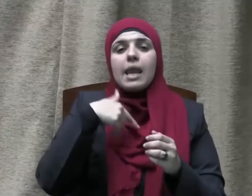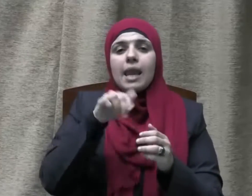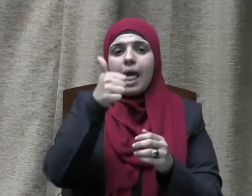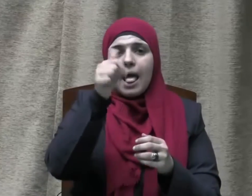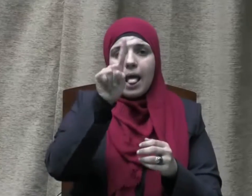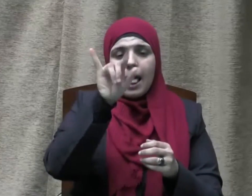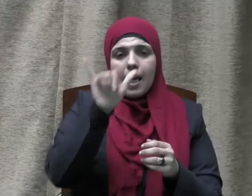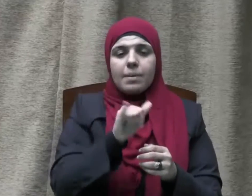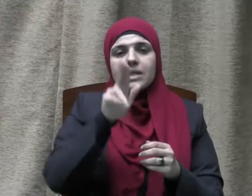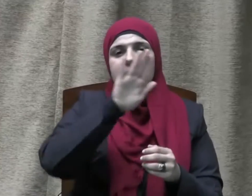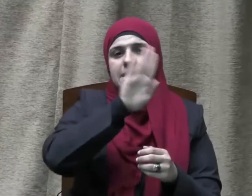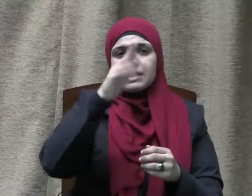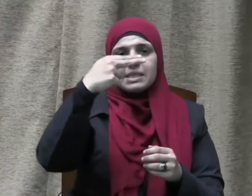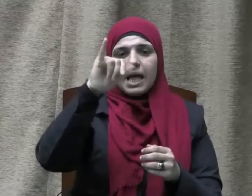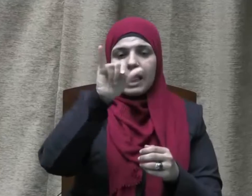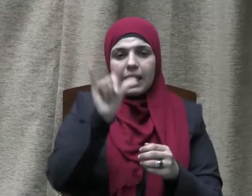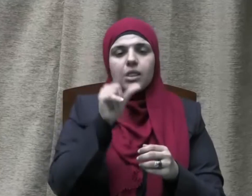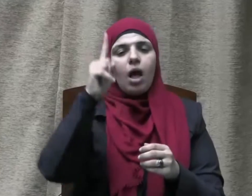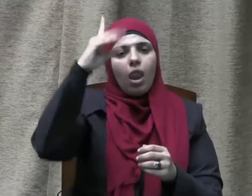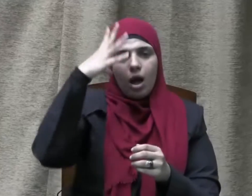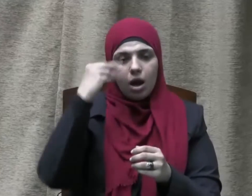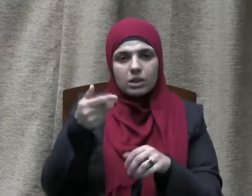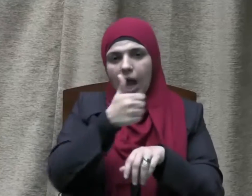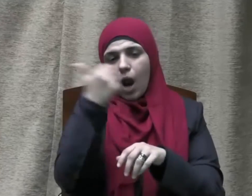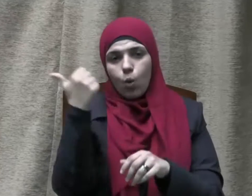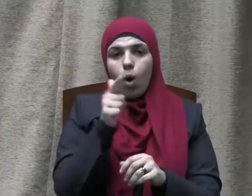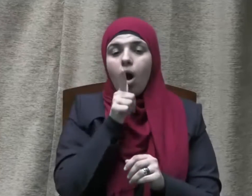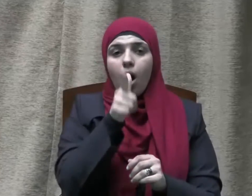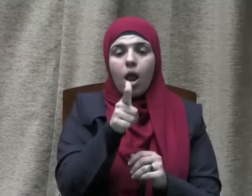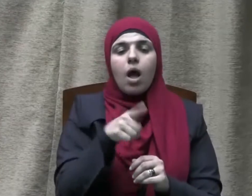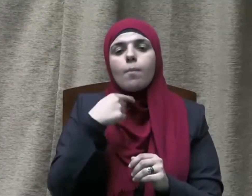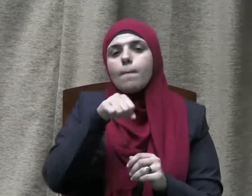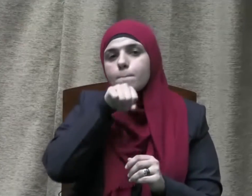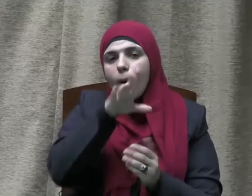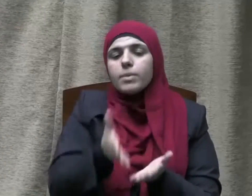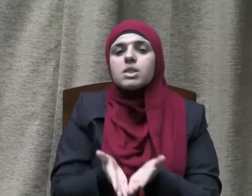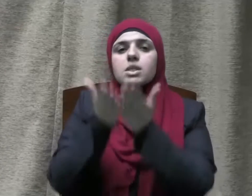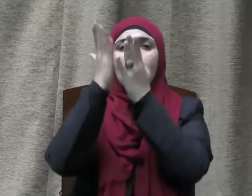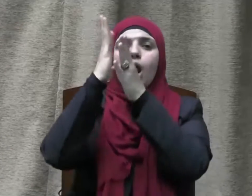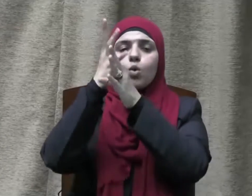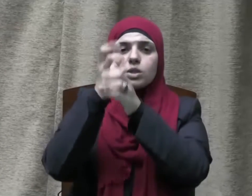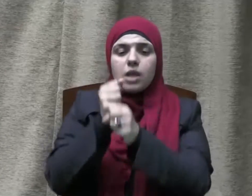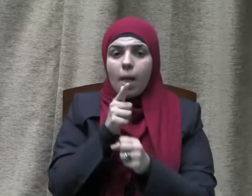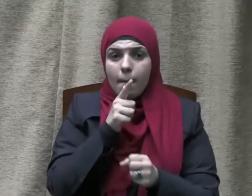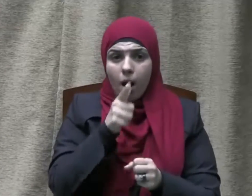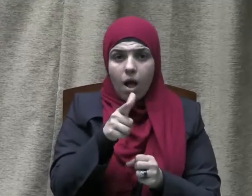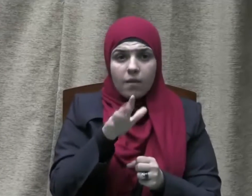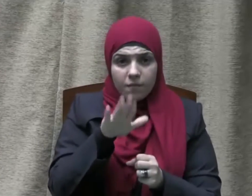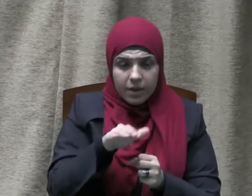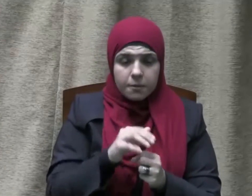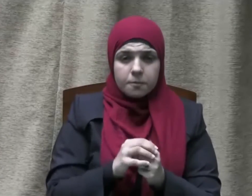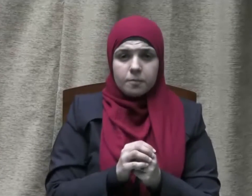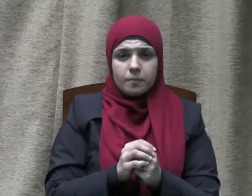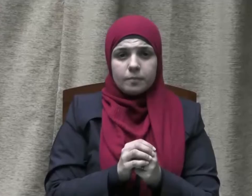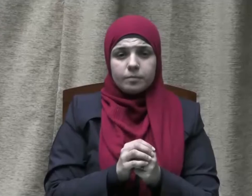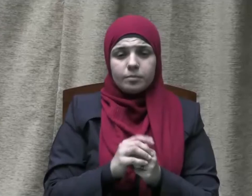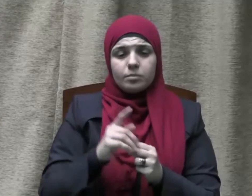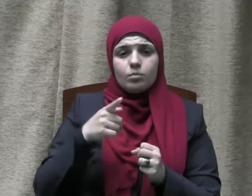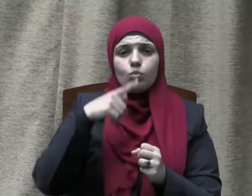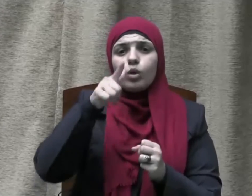رضي الله عنه قال قال رسول الله صلى الله عليه وسلم يؤتى بنوح